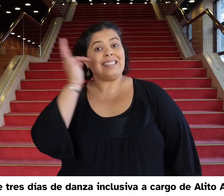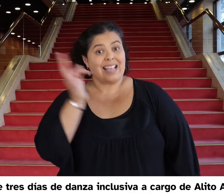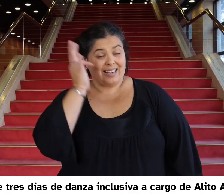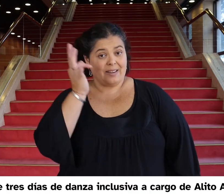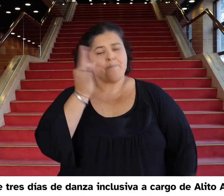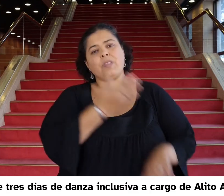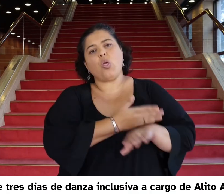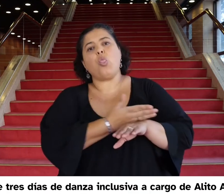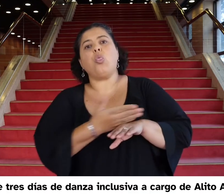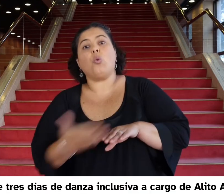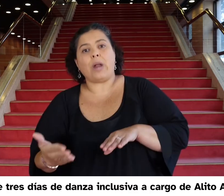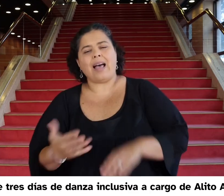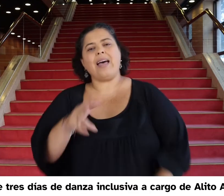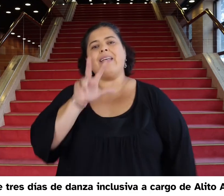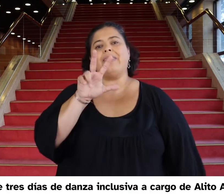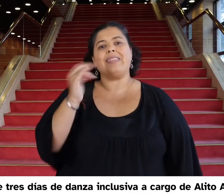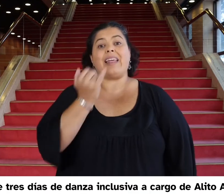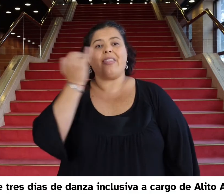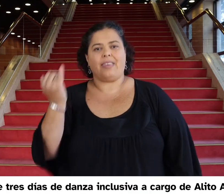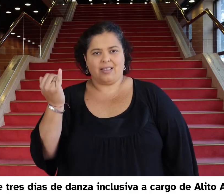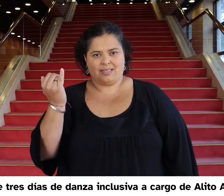Taller de Tres Días a cargo de Alito Alesi.